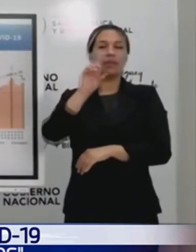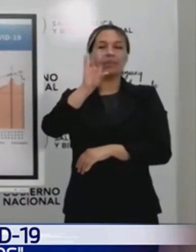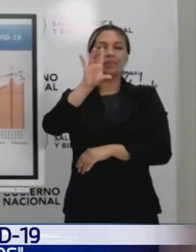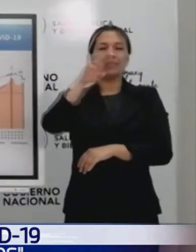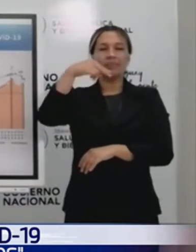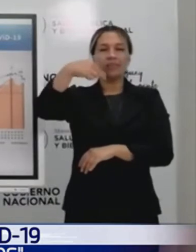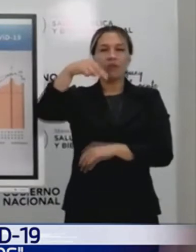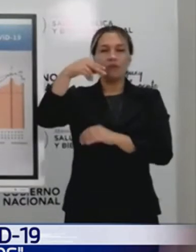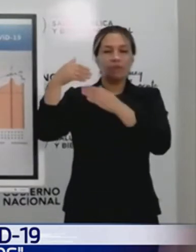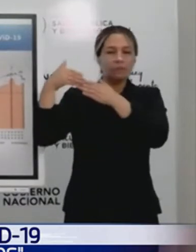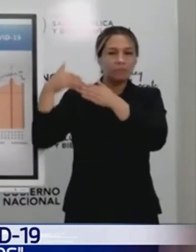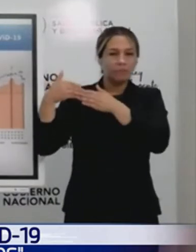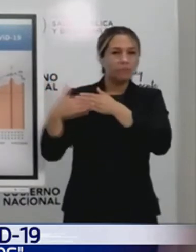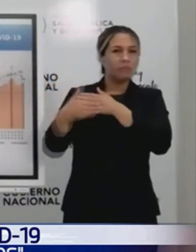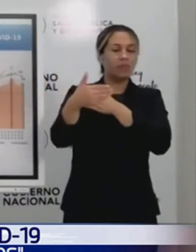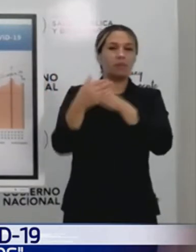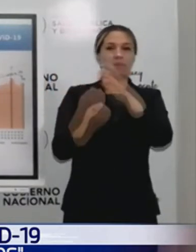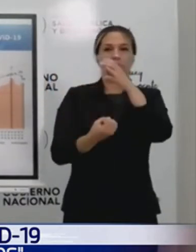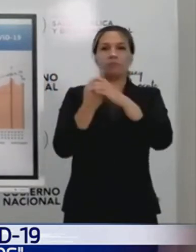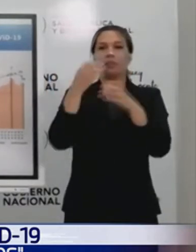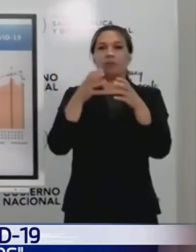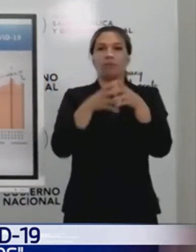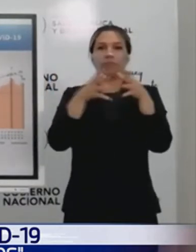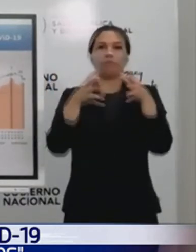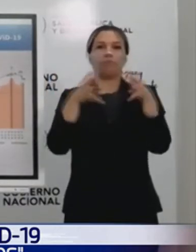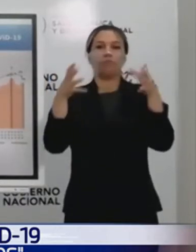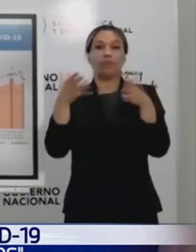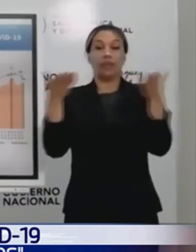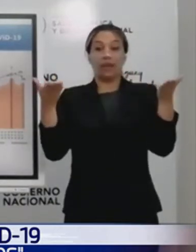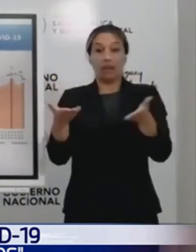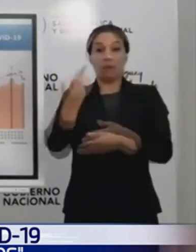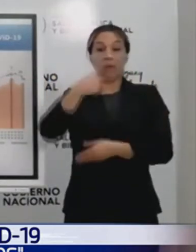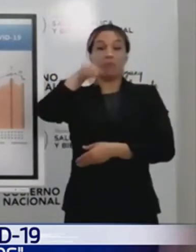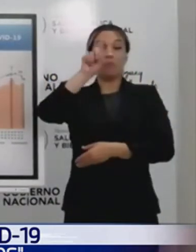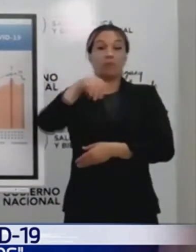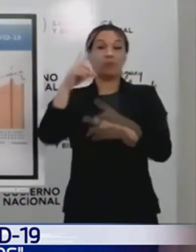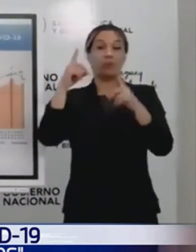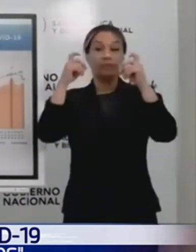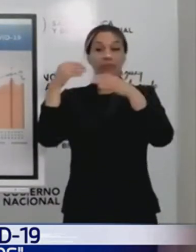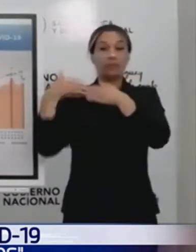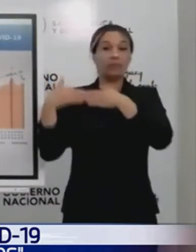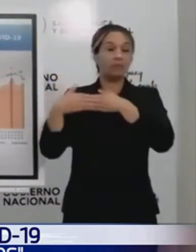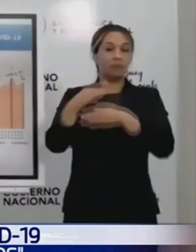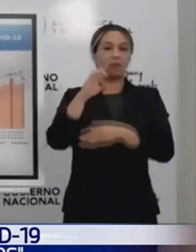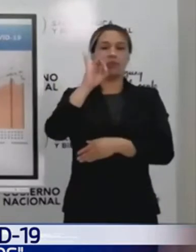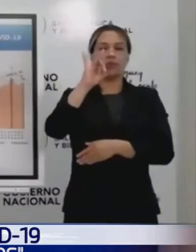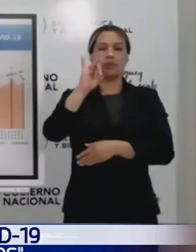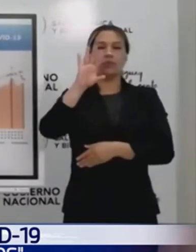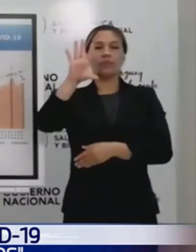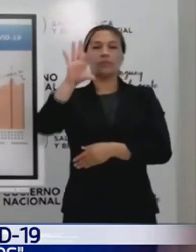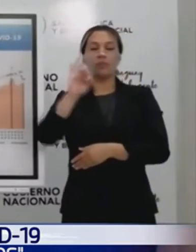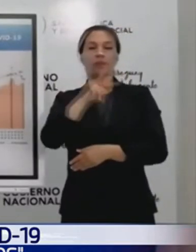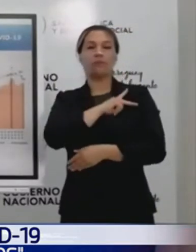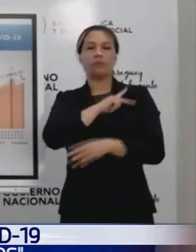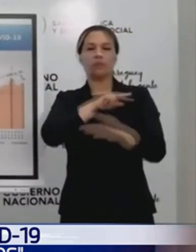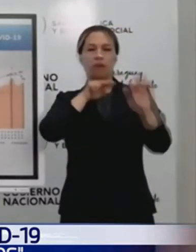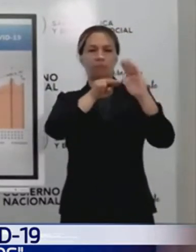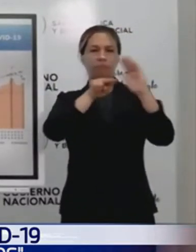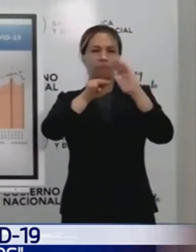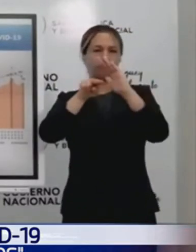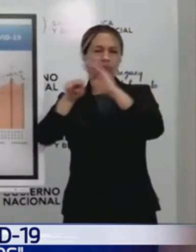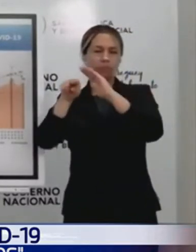aumentando para que los primeros días de diciembre superemos los 850 internados. Fue nuestro pico